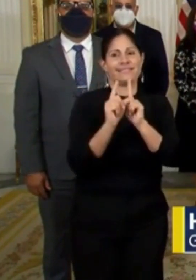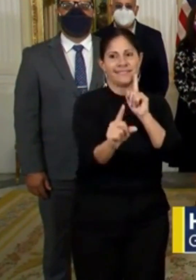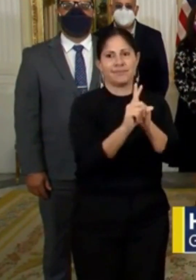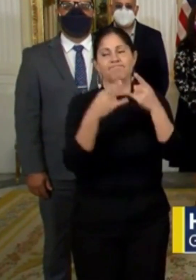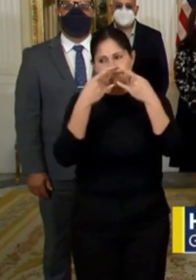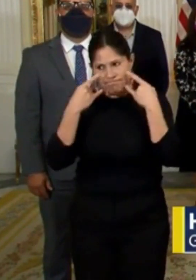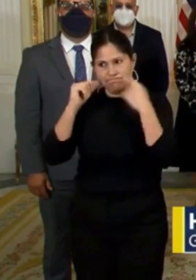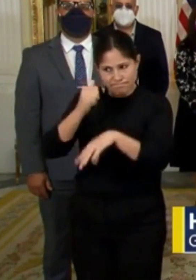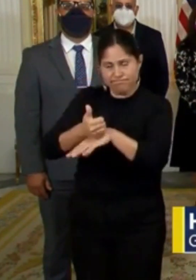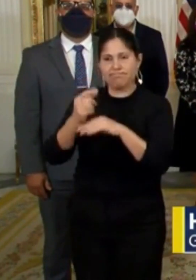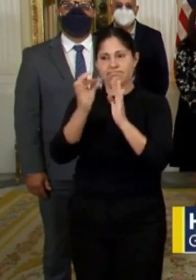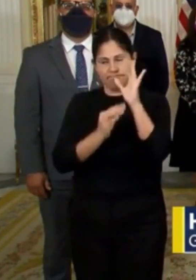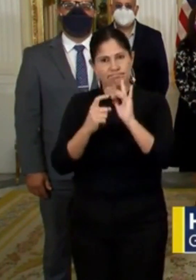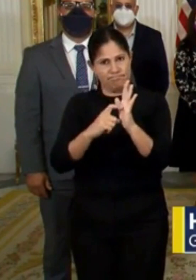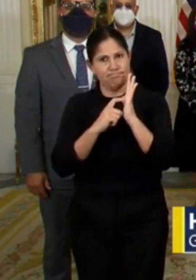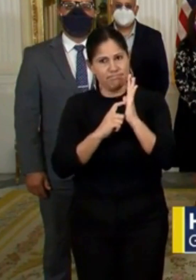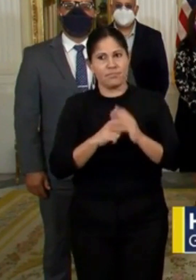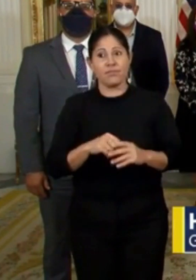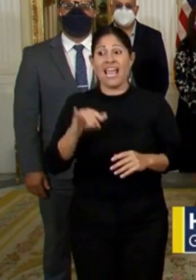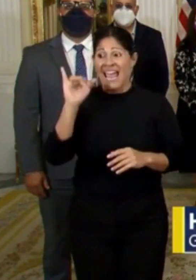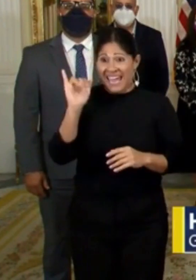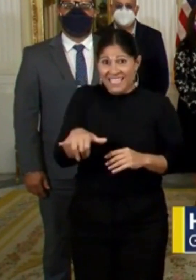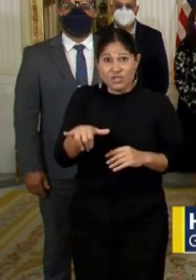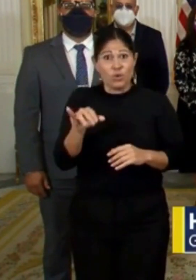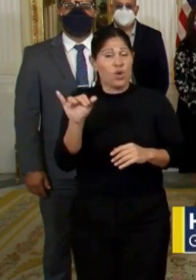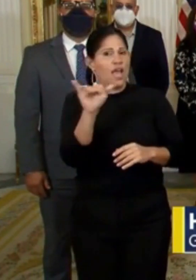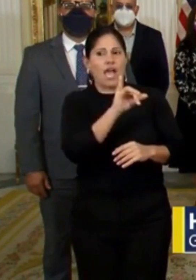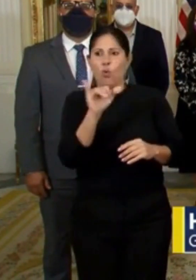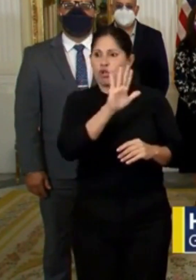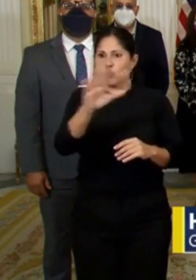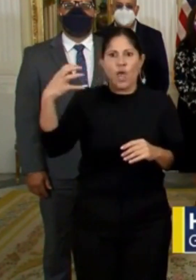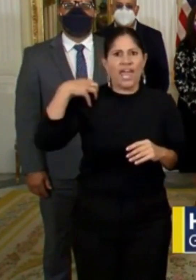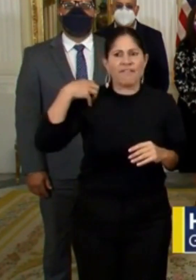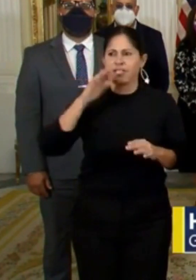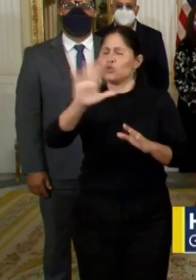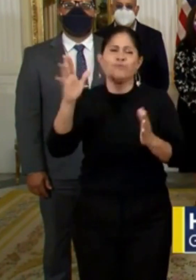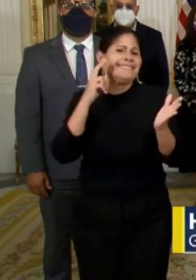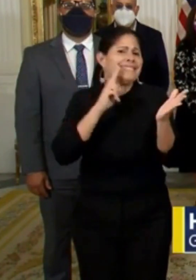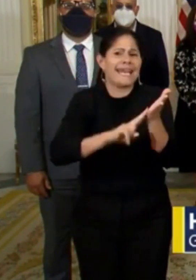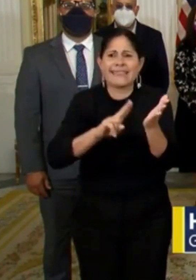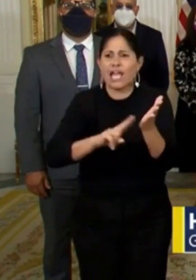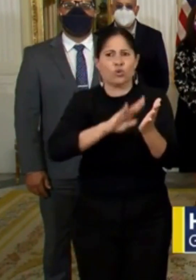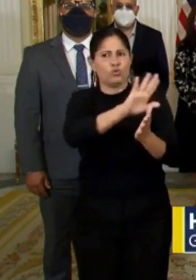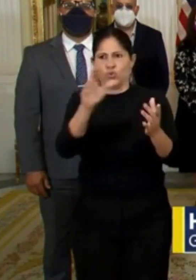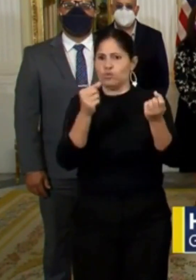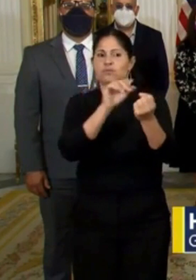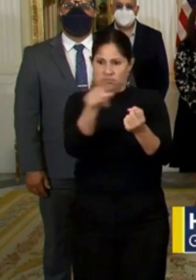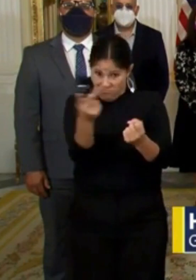medidas cautelares. Esto aplica al personal gerencial, al administrativo y al de apoyo.